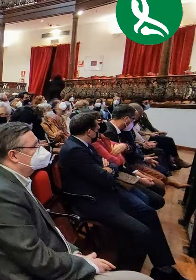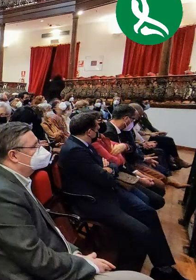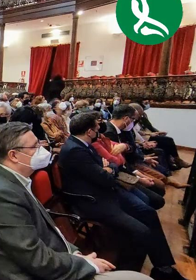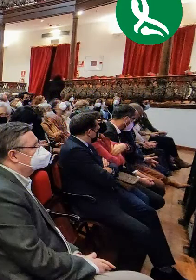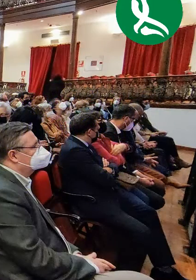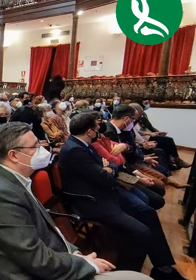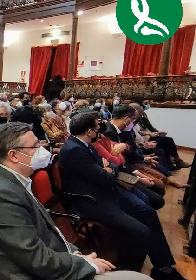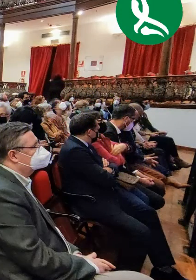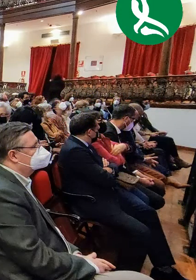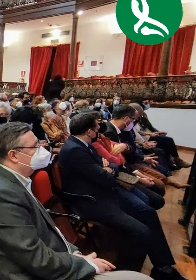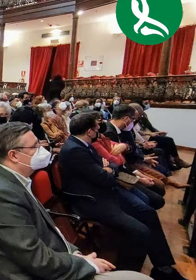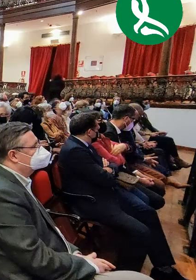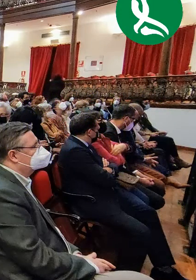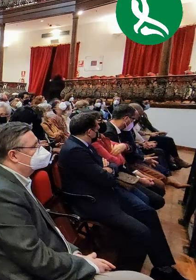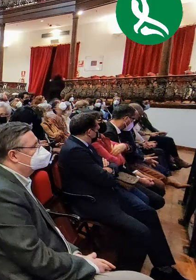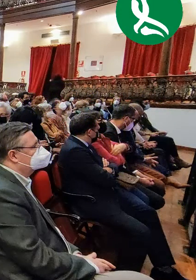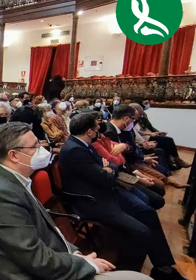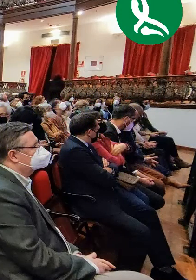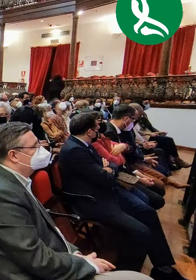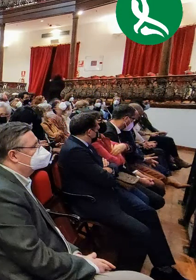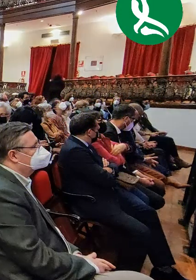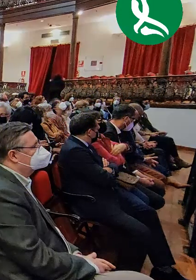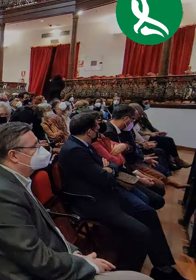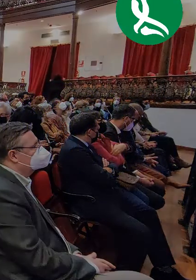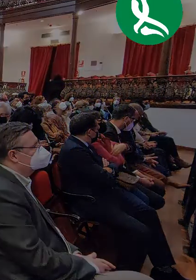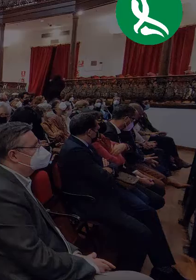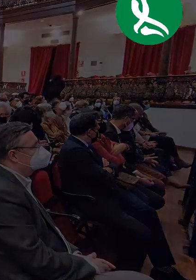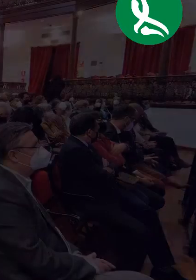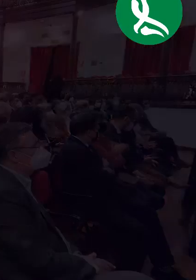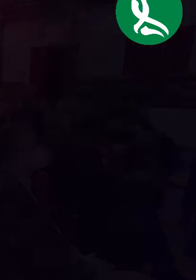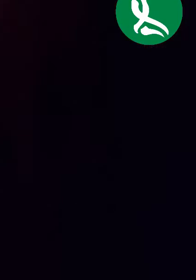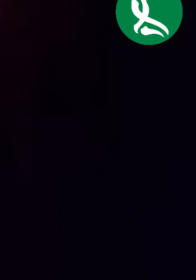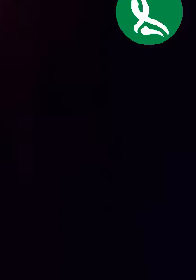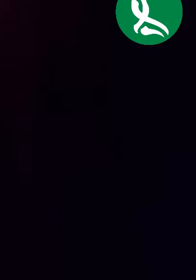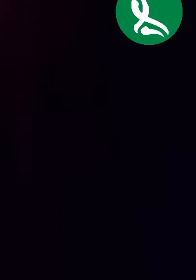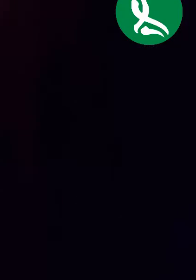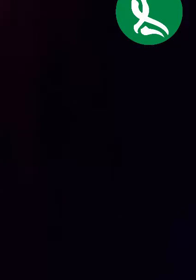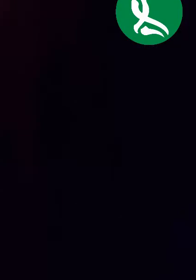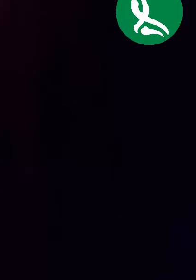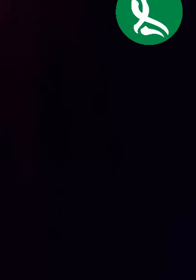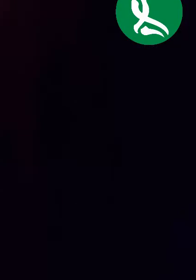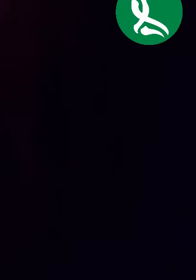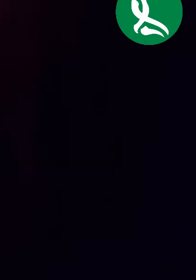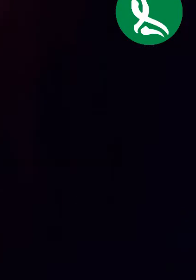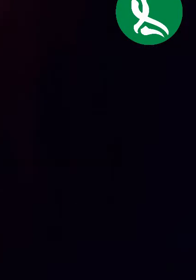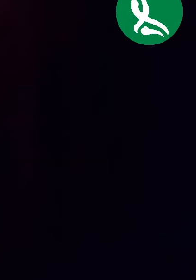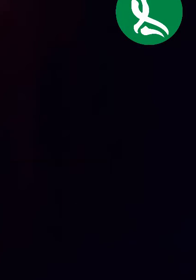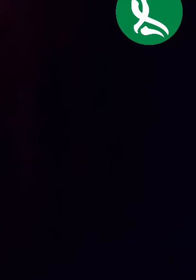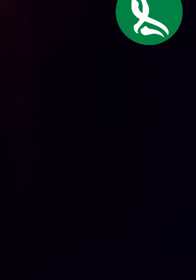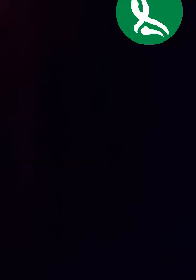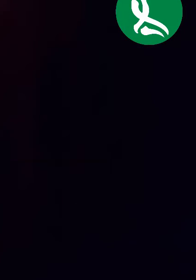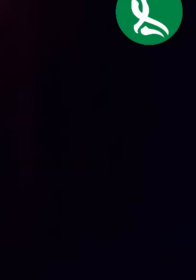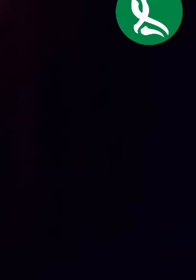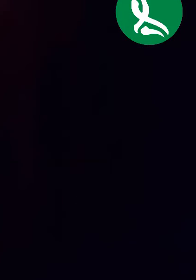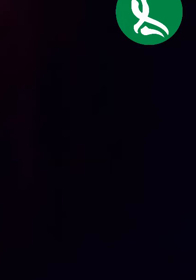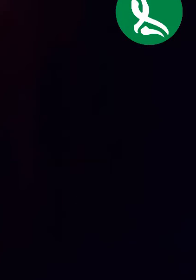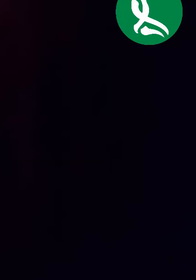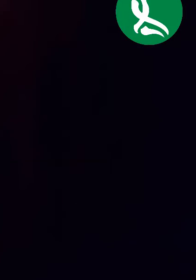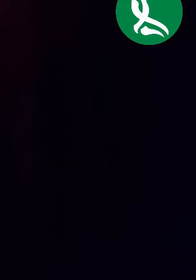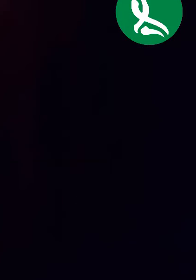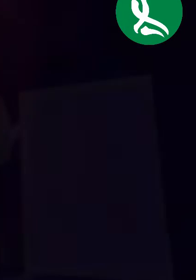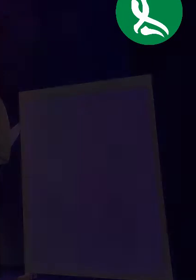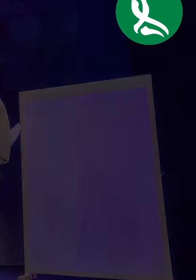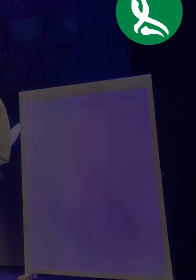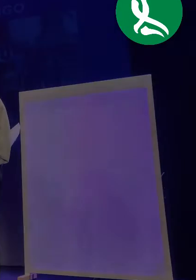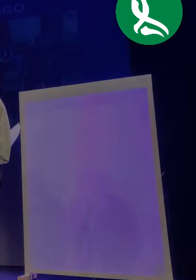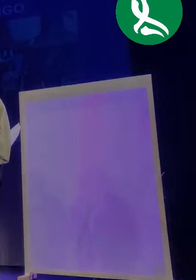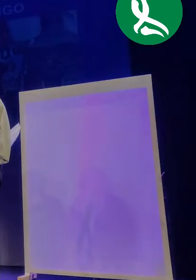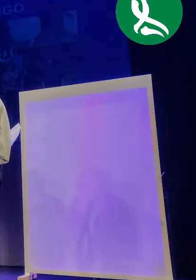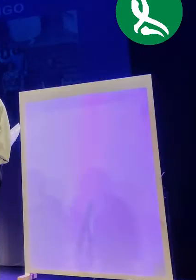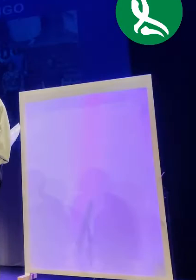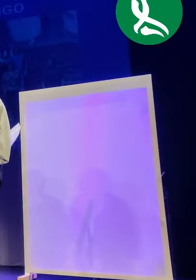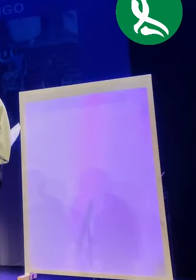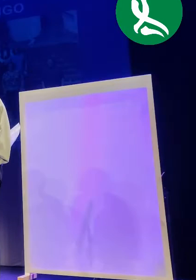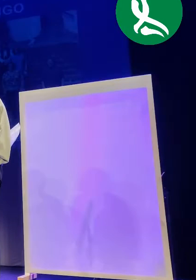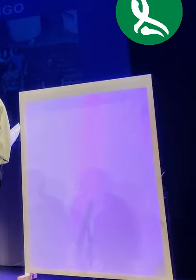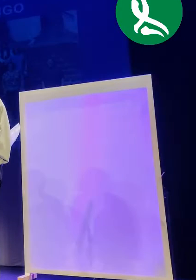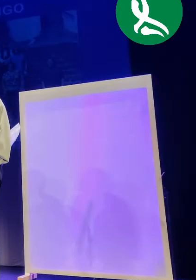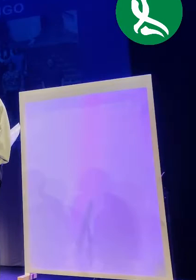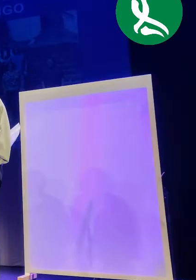el centro de día de Santo Domingo de nuestro municipio y, sobre todo, su labor invisible en tiempos de confinamiento y pandemia.